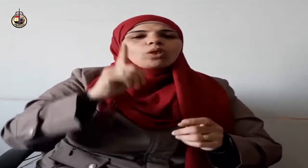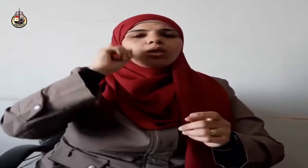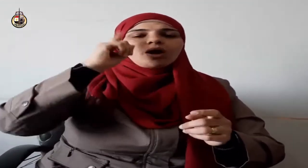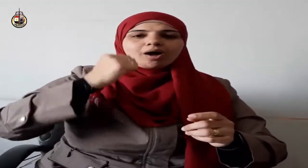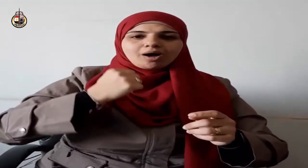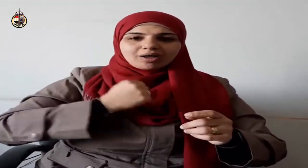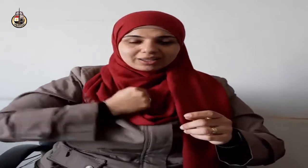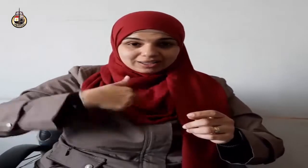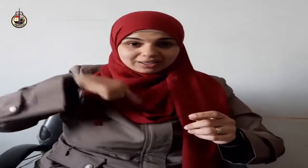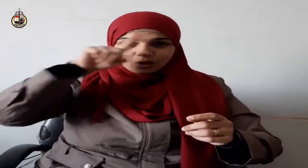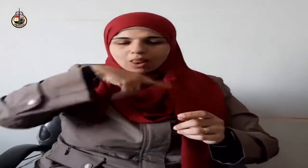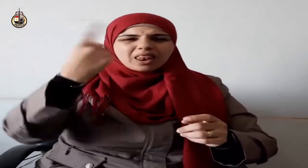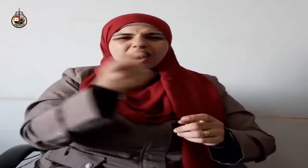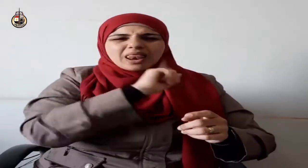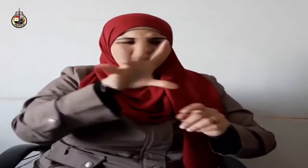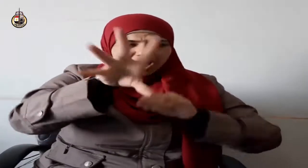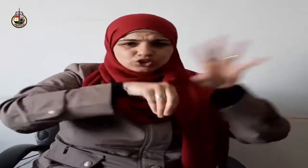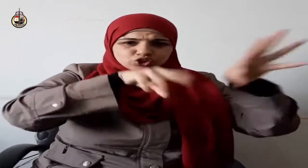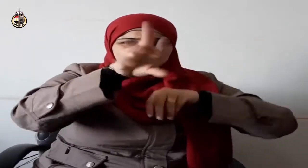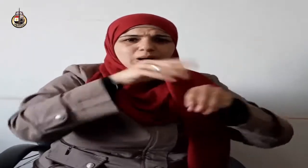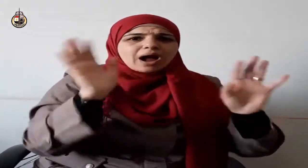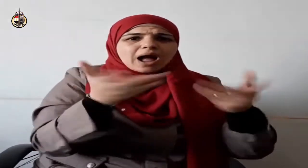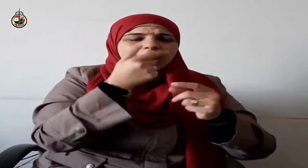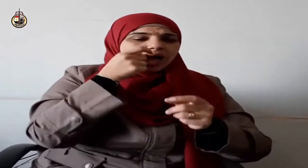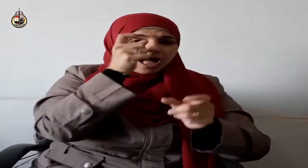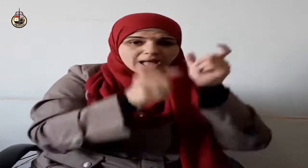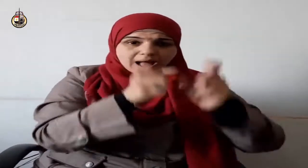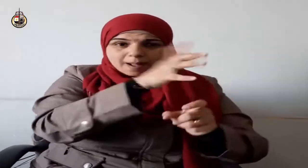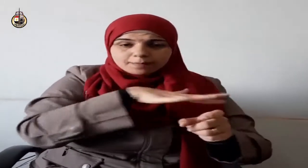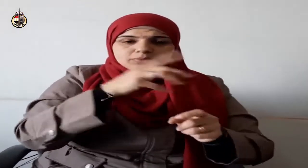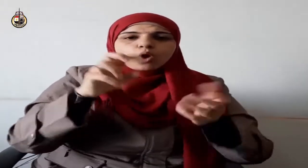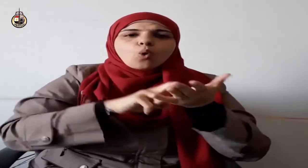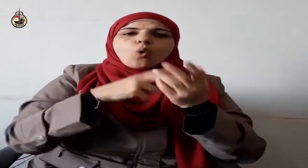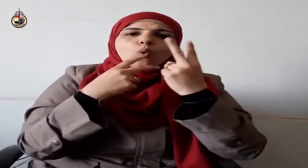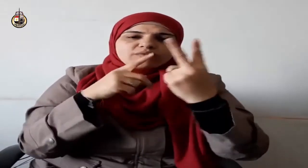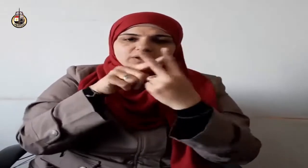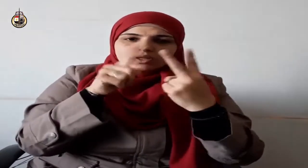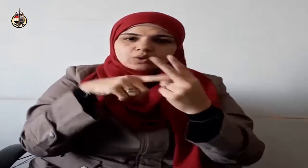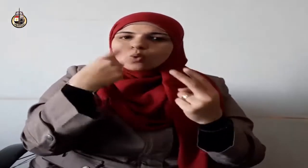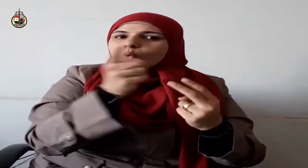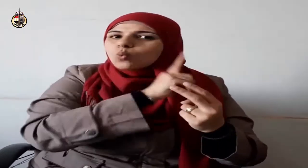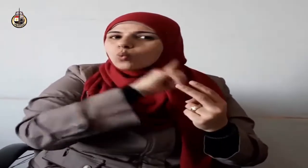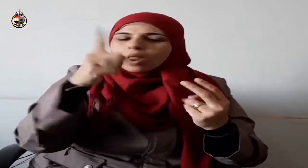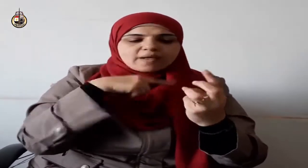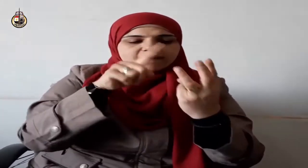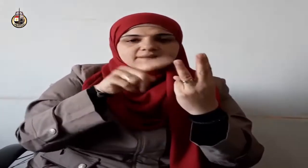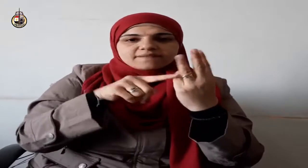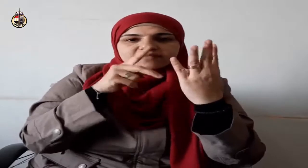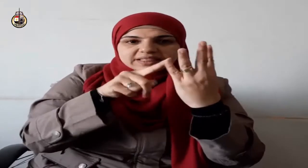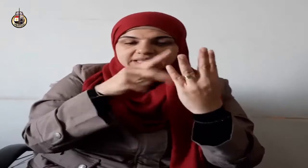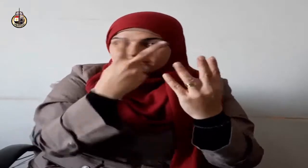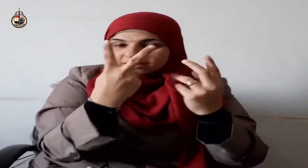عظيم حين يتملك العبد خوف ربه عز وجل في الدنيا